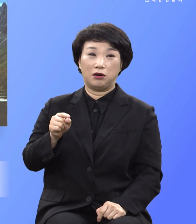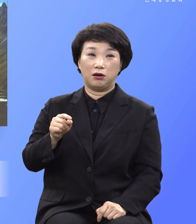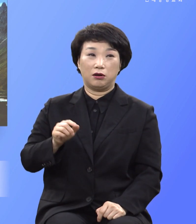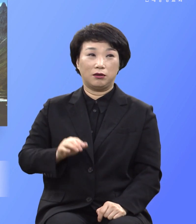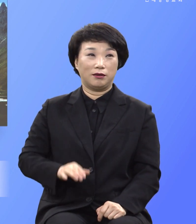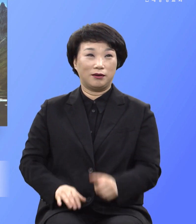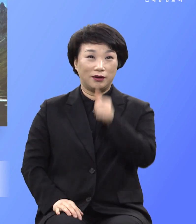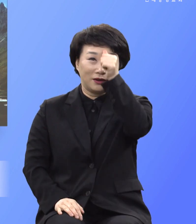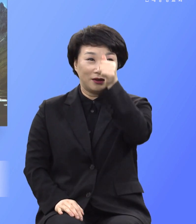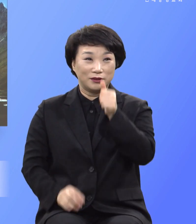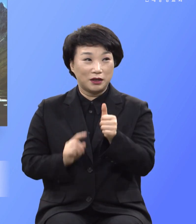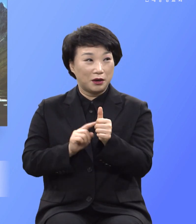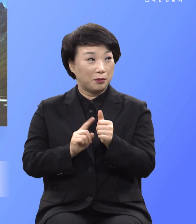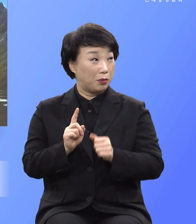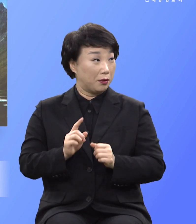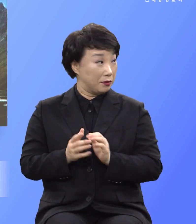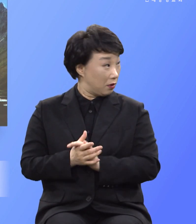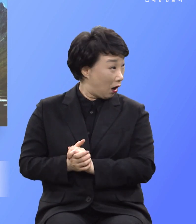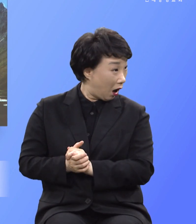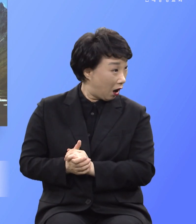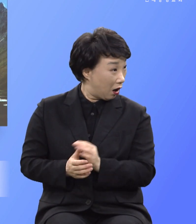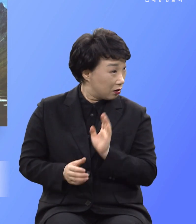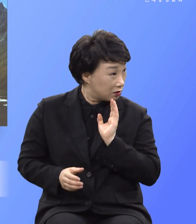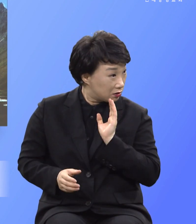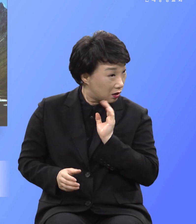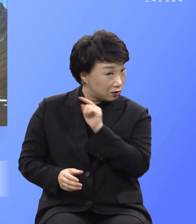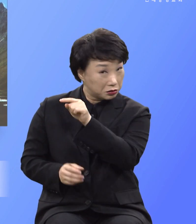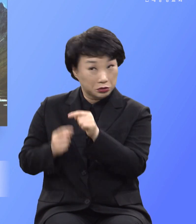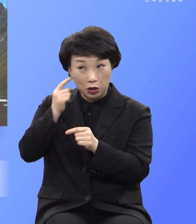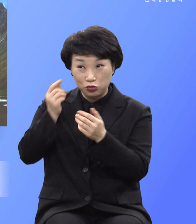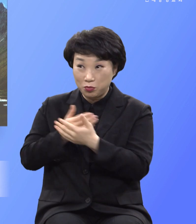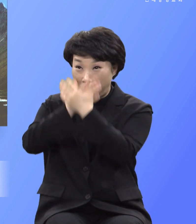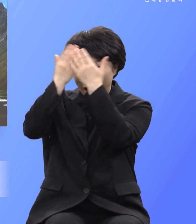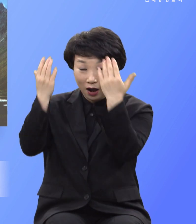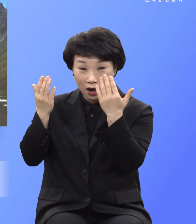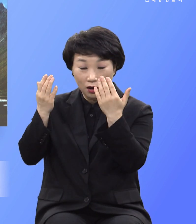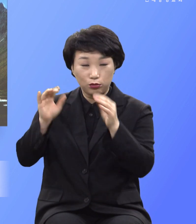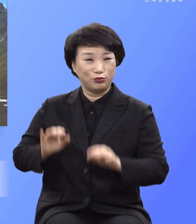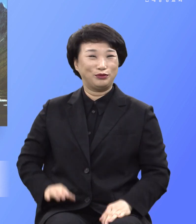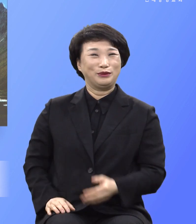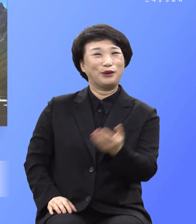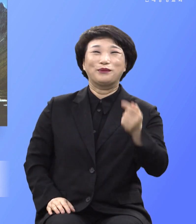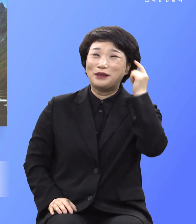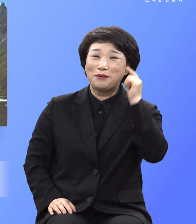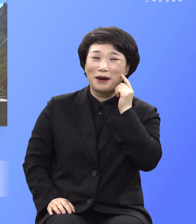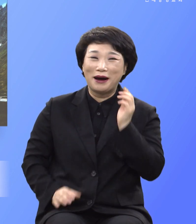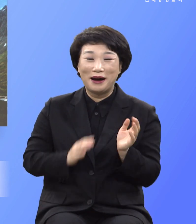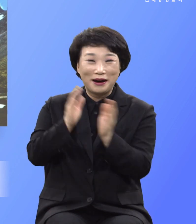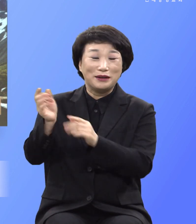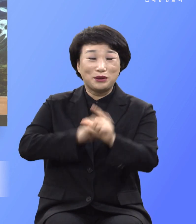야 눈이 밝아져 더 밝아서 모르게 자기가 먹을 수 있는